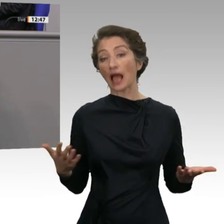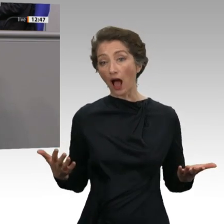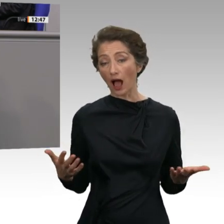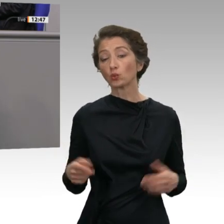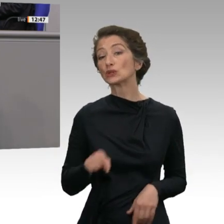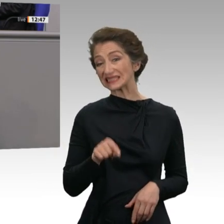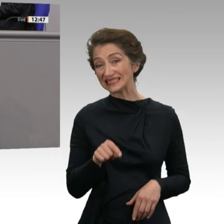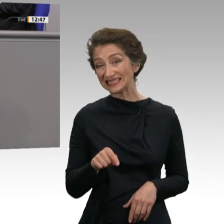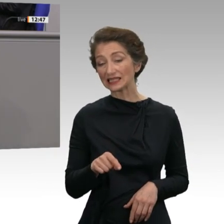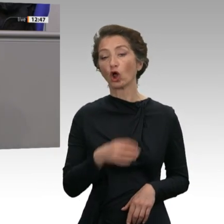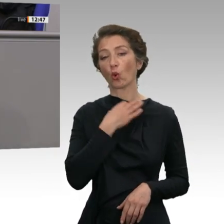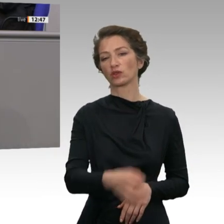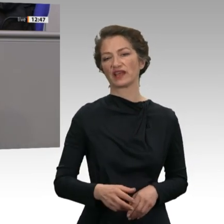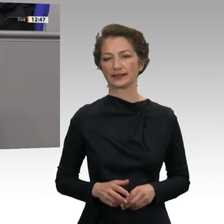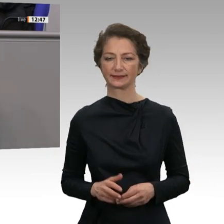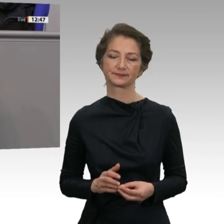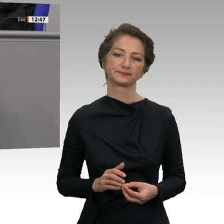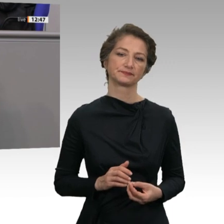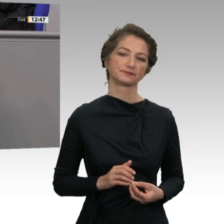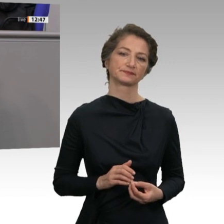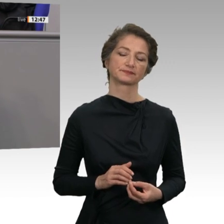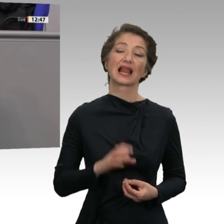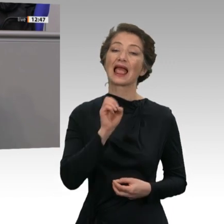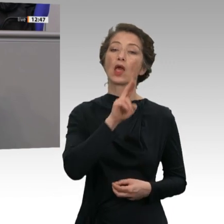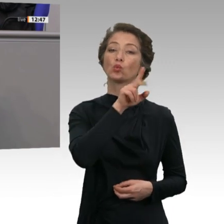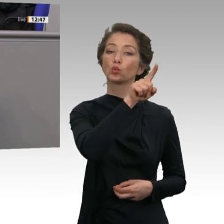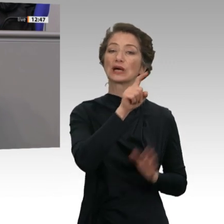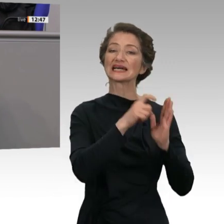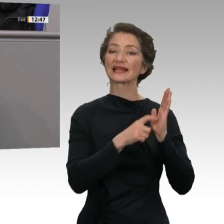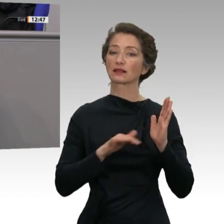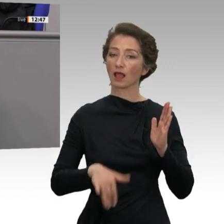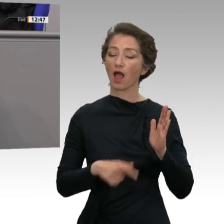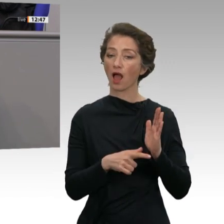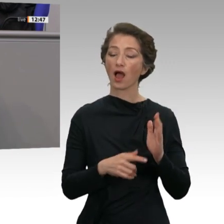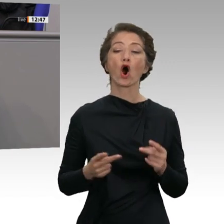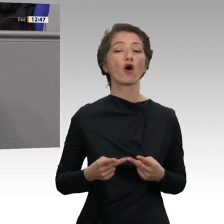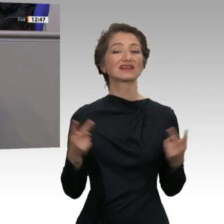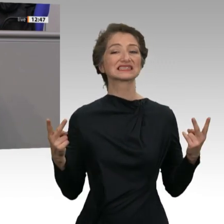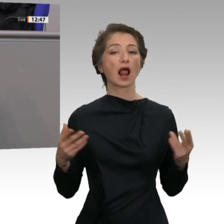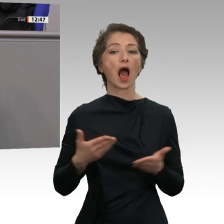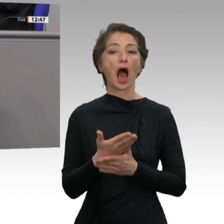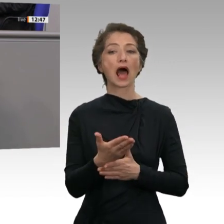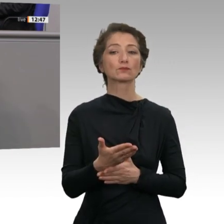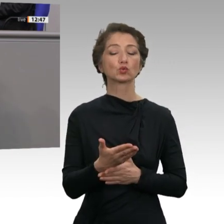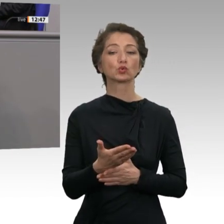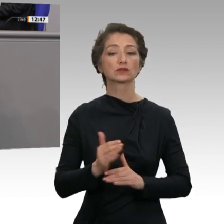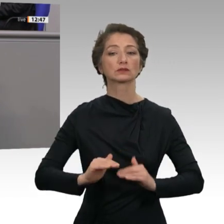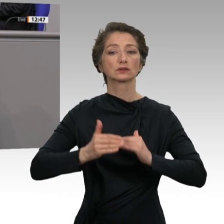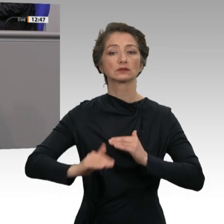nach den Kriterien der Europäischen Union liegt die offizielle Armutsschwelle in Deutschland für Alleinlebende bei 1136